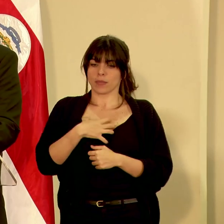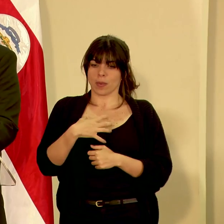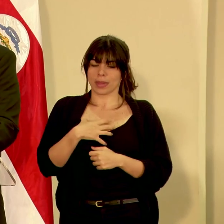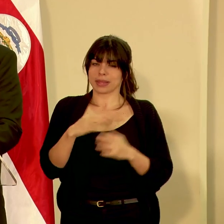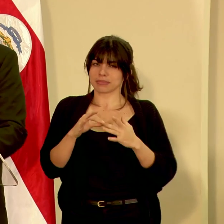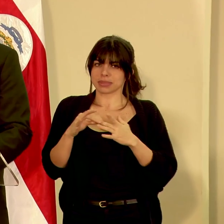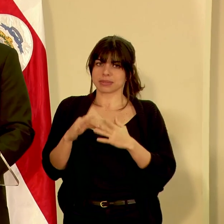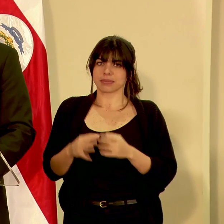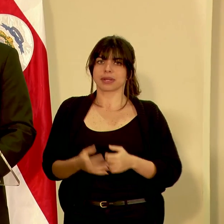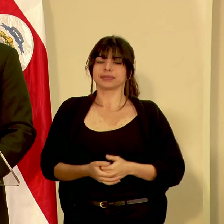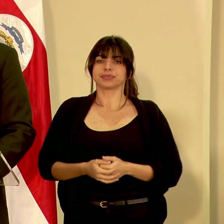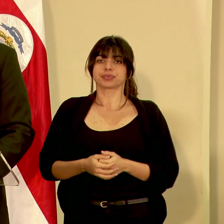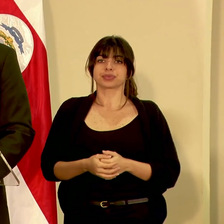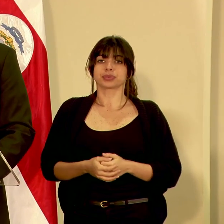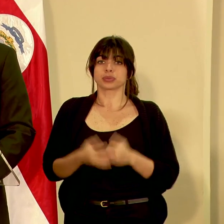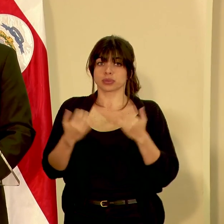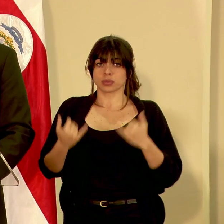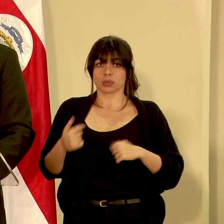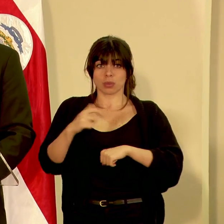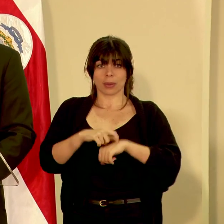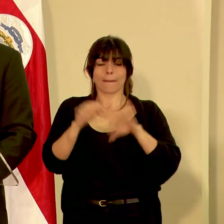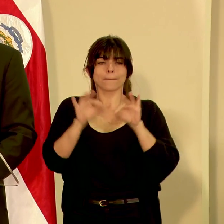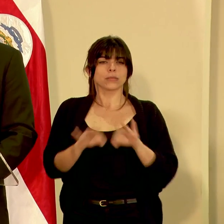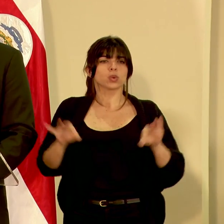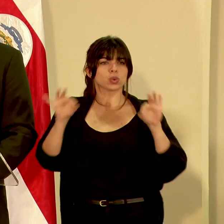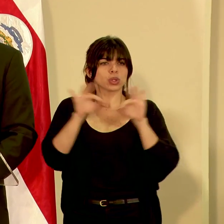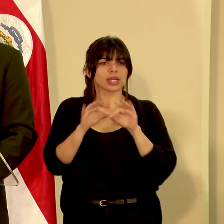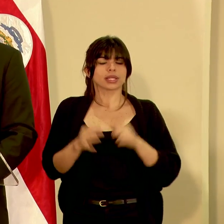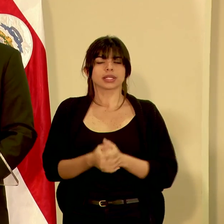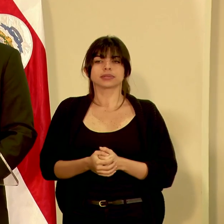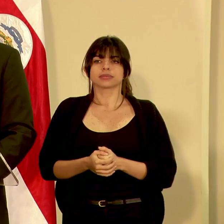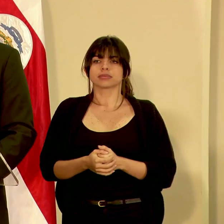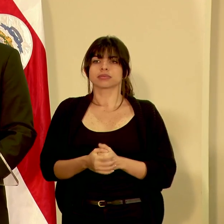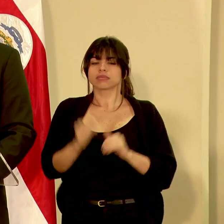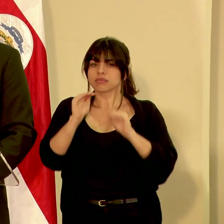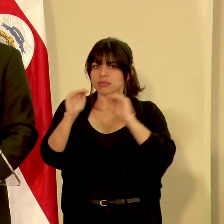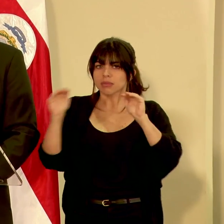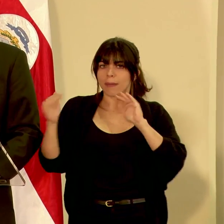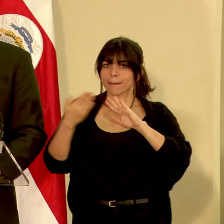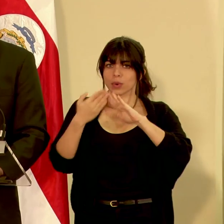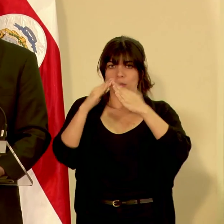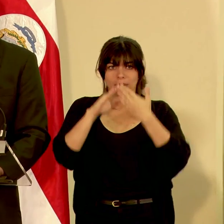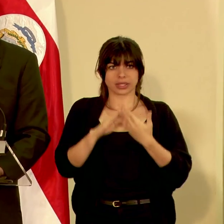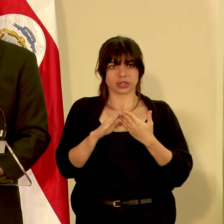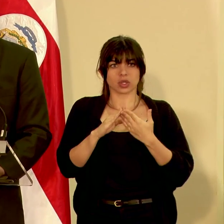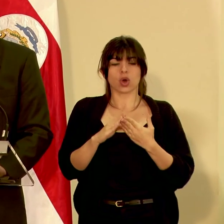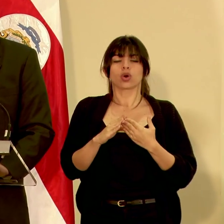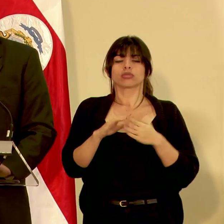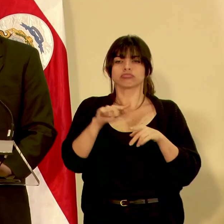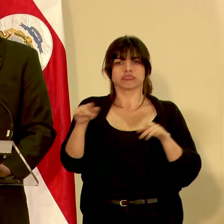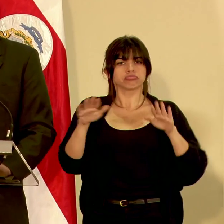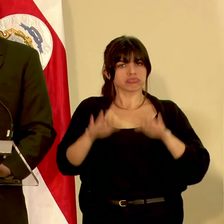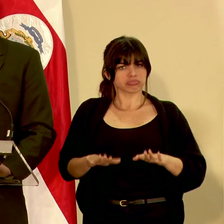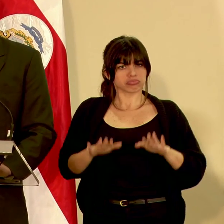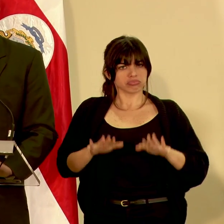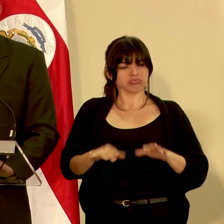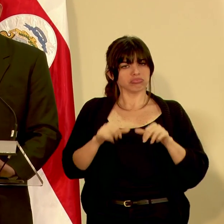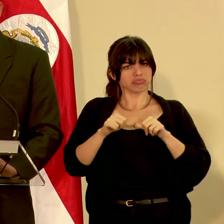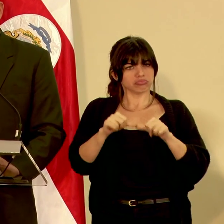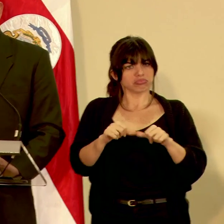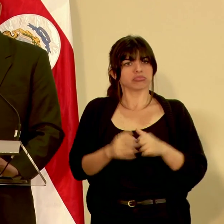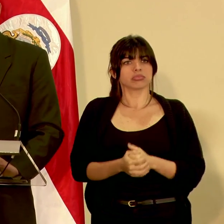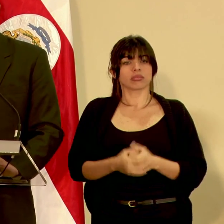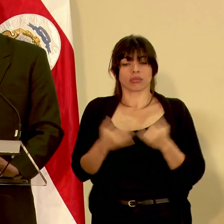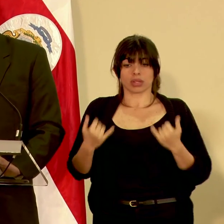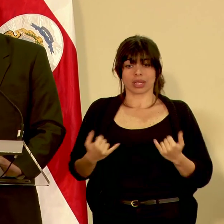principalmente. En estos momentos es importante hacerle llamado a la población a mantener la calma. Estamos